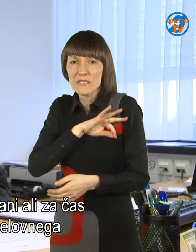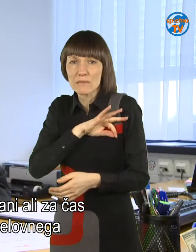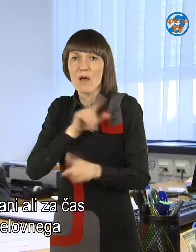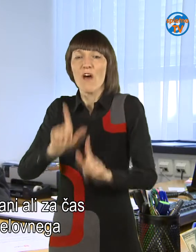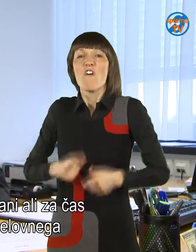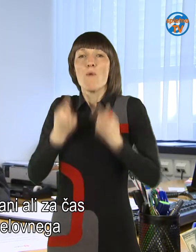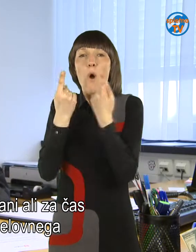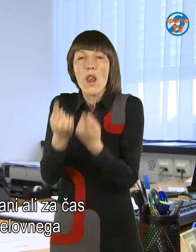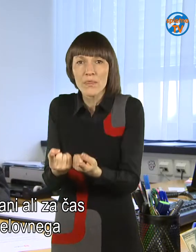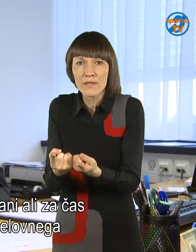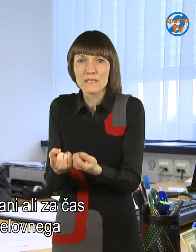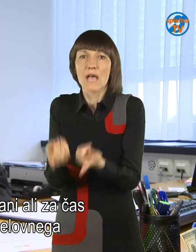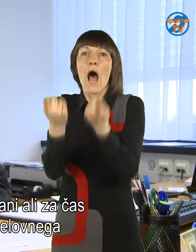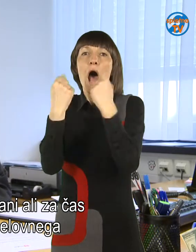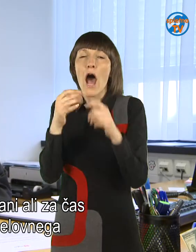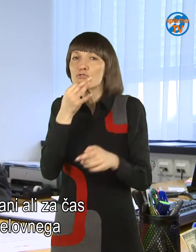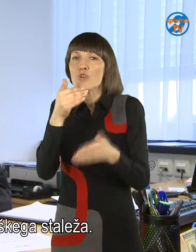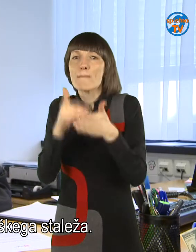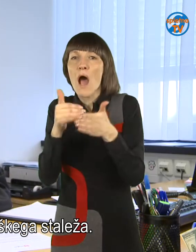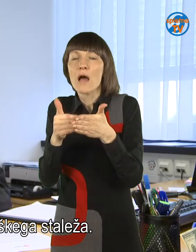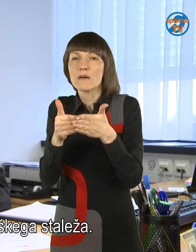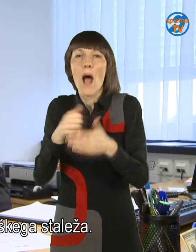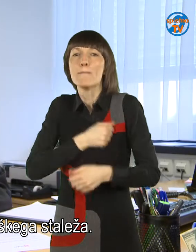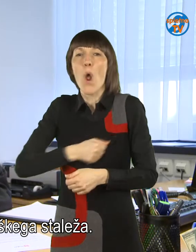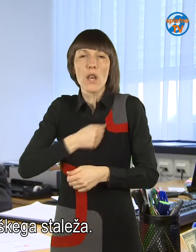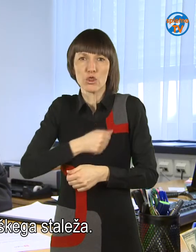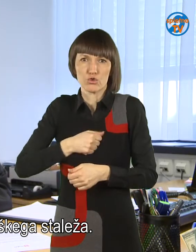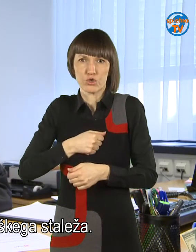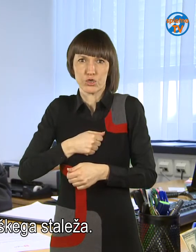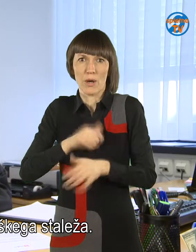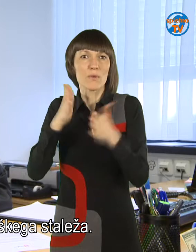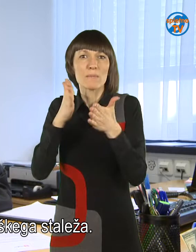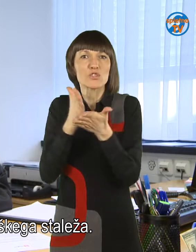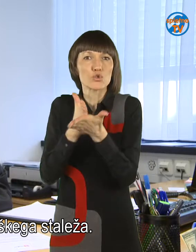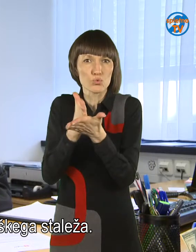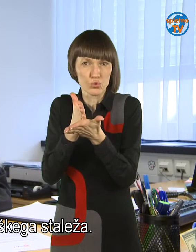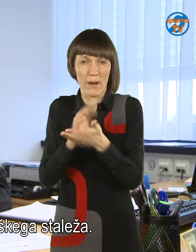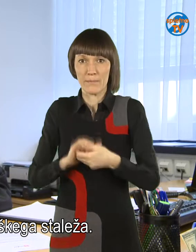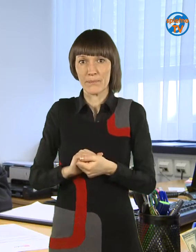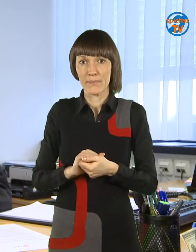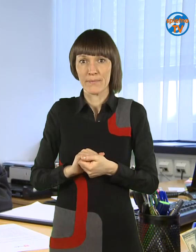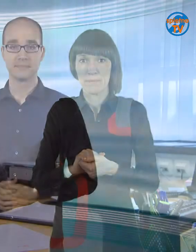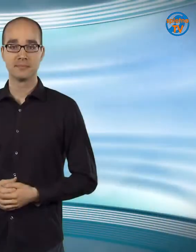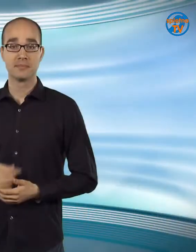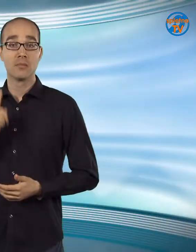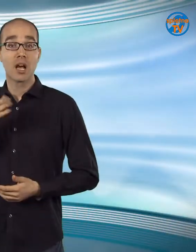če ste hospitalizirani ali pa začasko sod sotni odetela zaradi bolniškega staleženja.